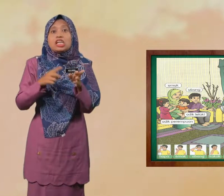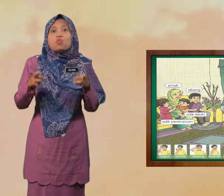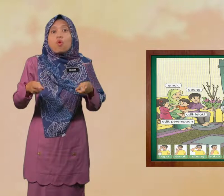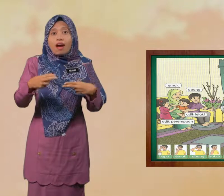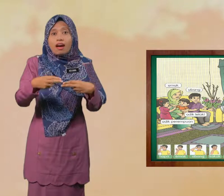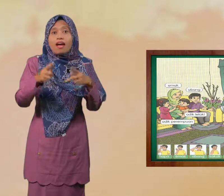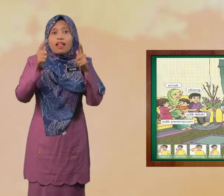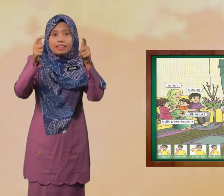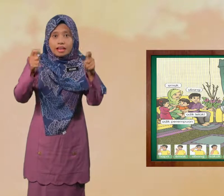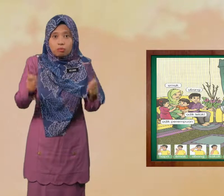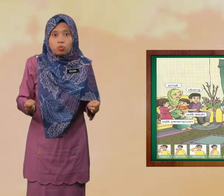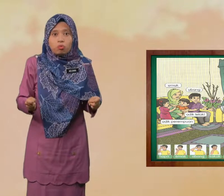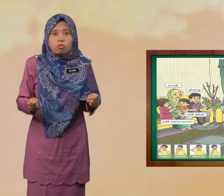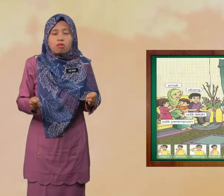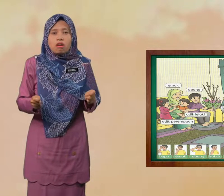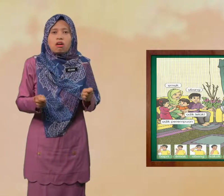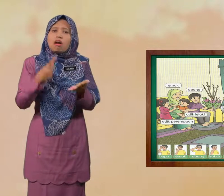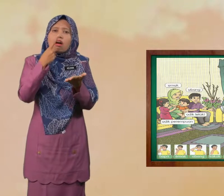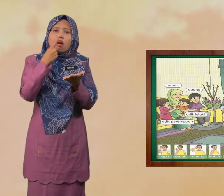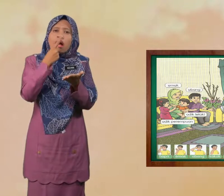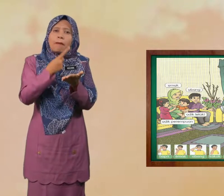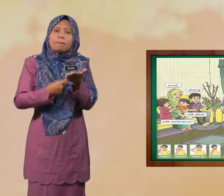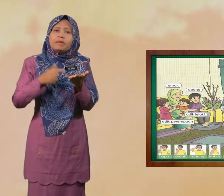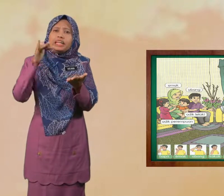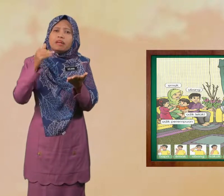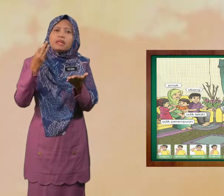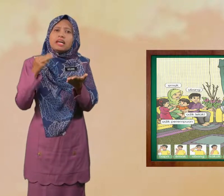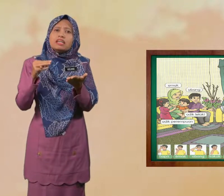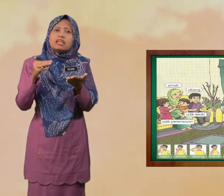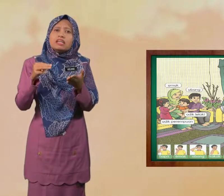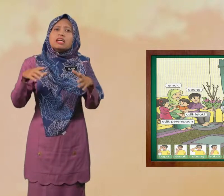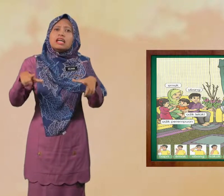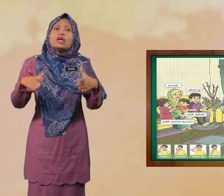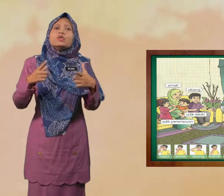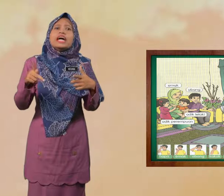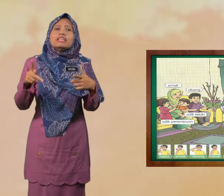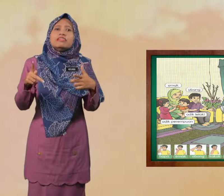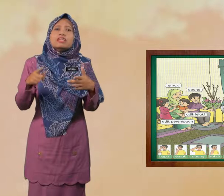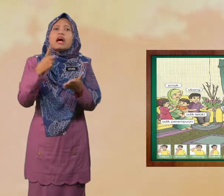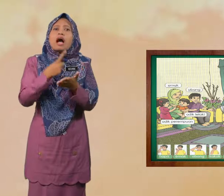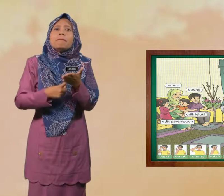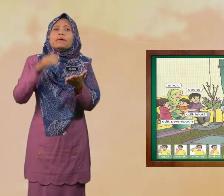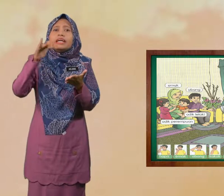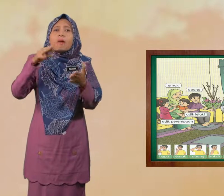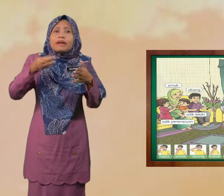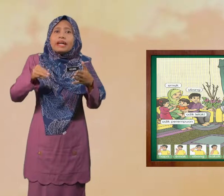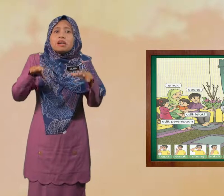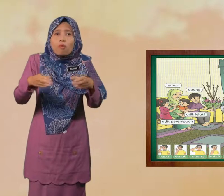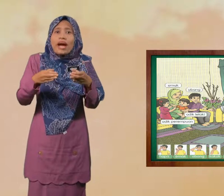ruang tamu Apa yang mereka lakukan? Apa yang mereka buat?